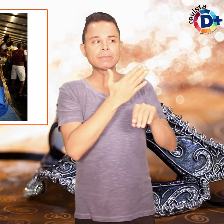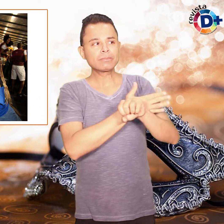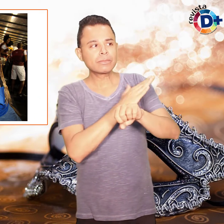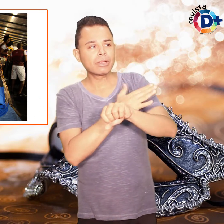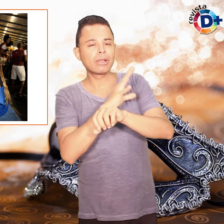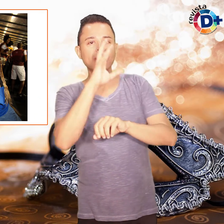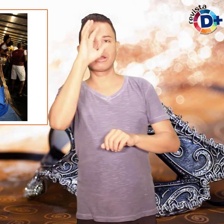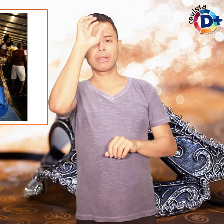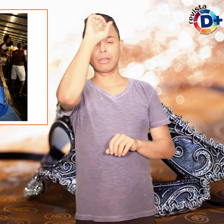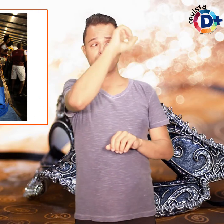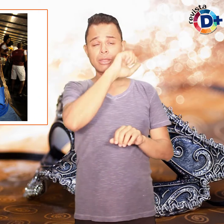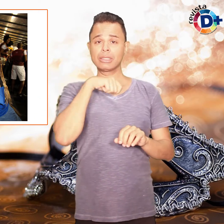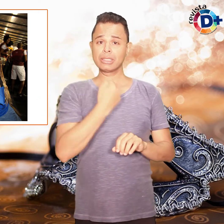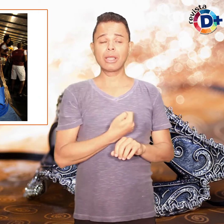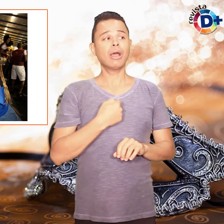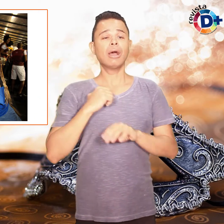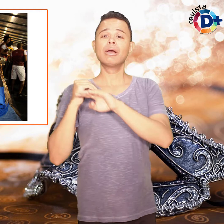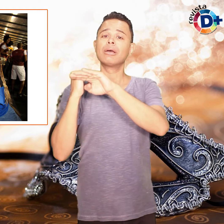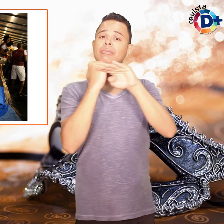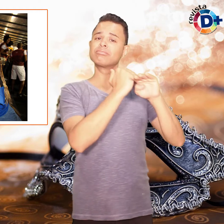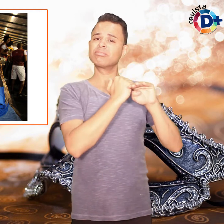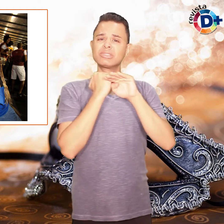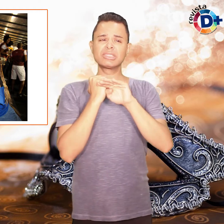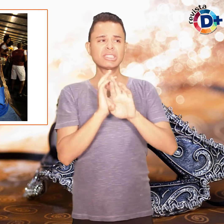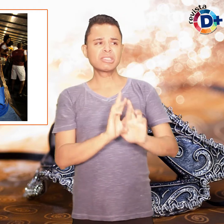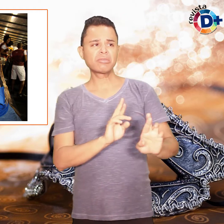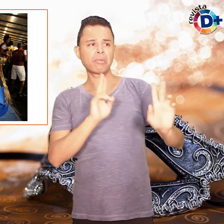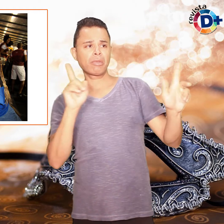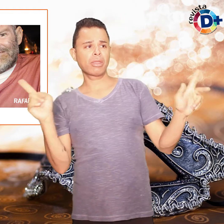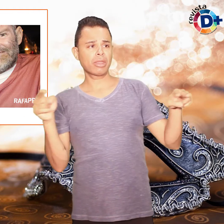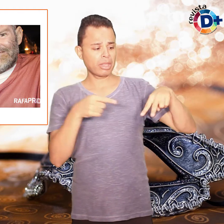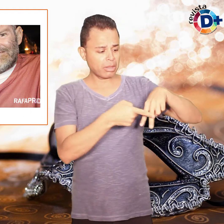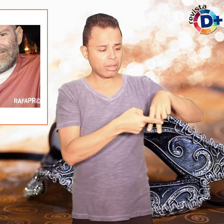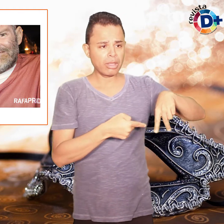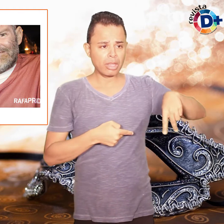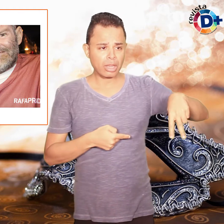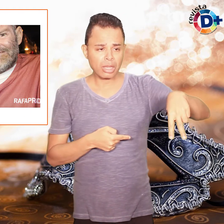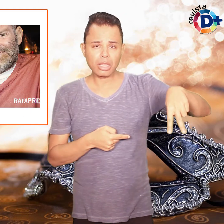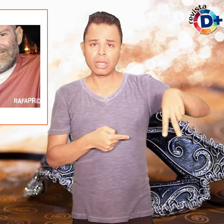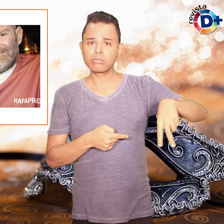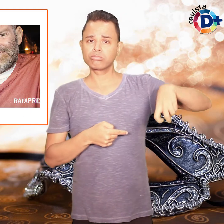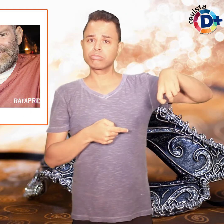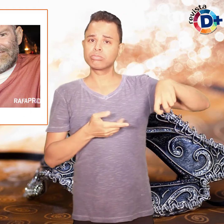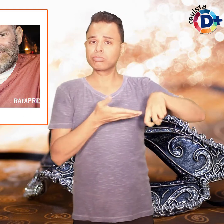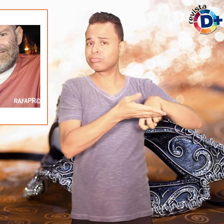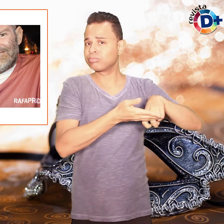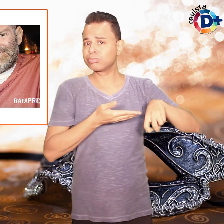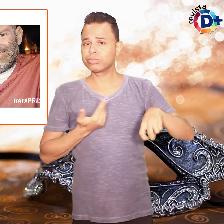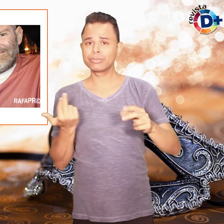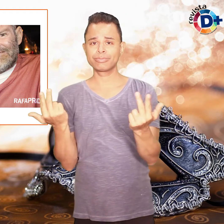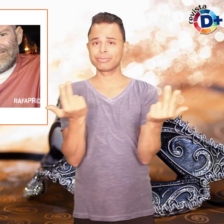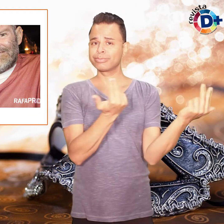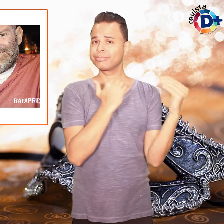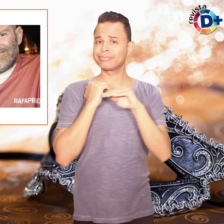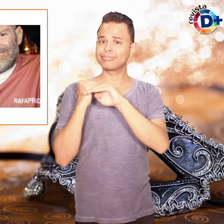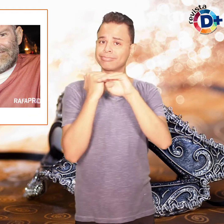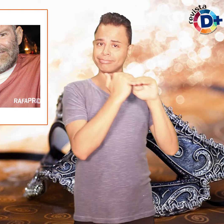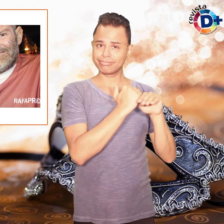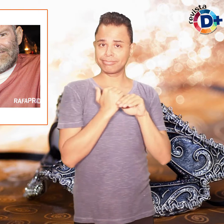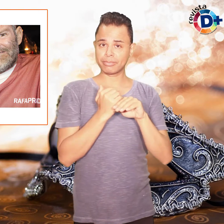aprendemos que somos iguais. Não tem diferença se temos pernas ou não, comenta. A